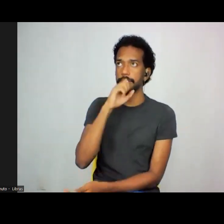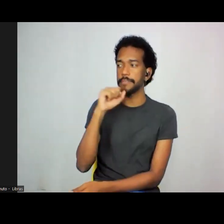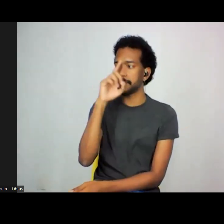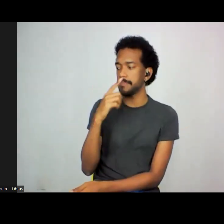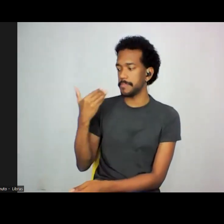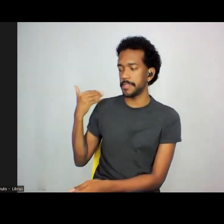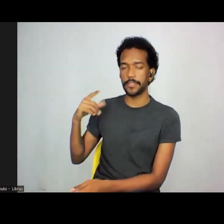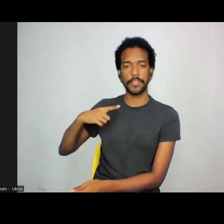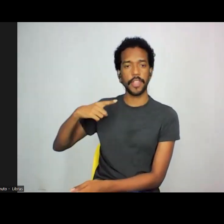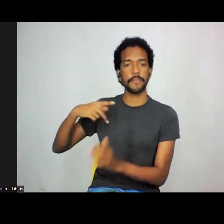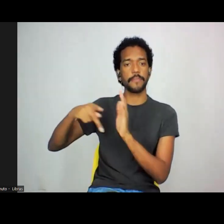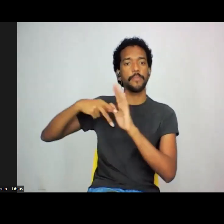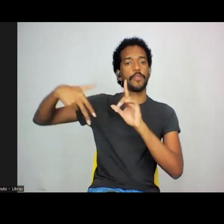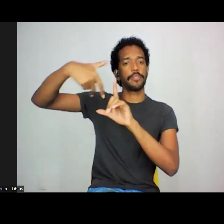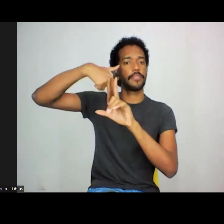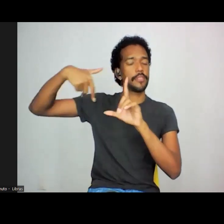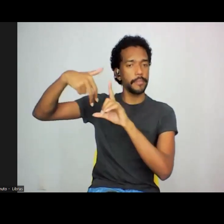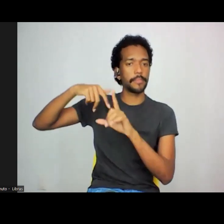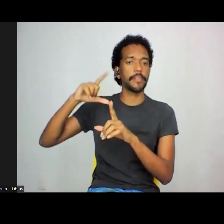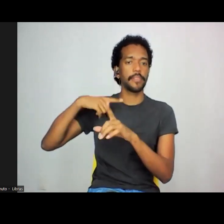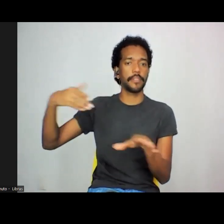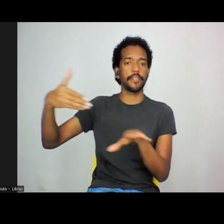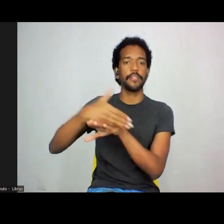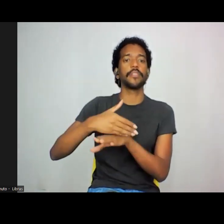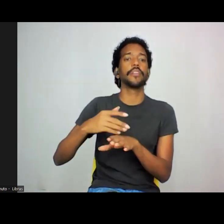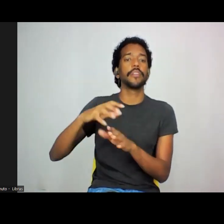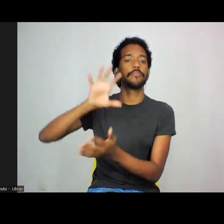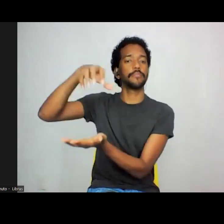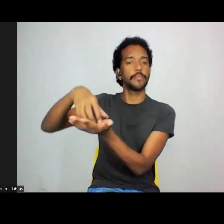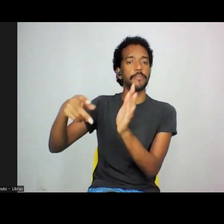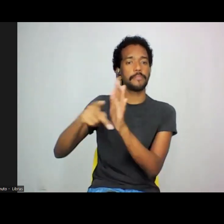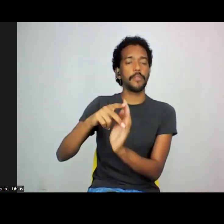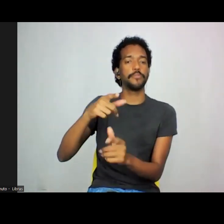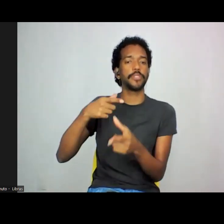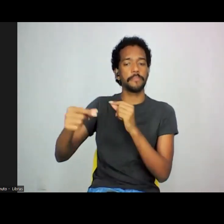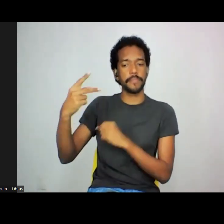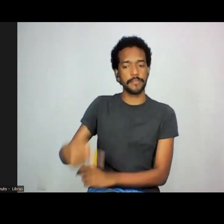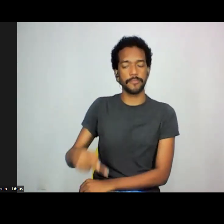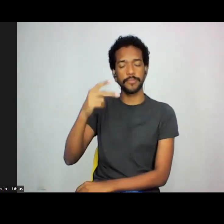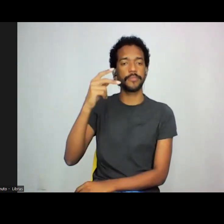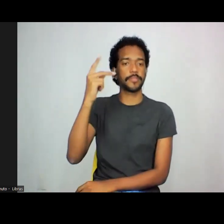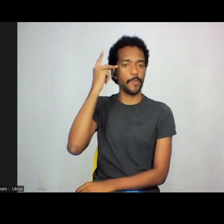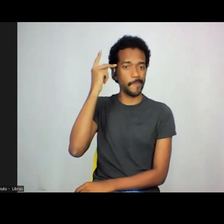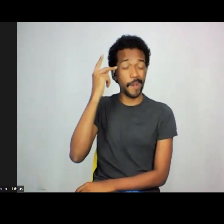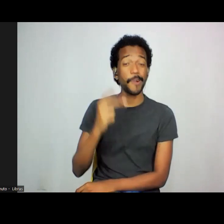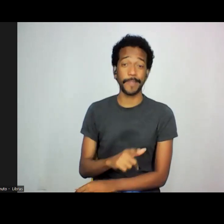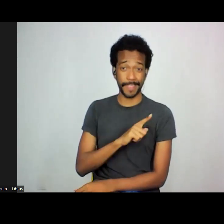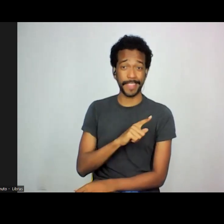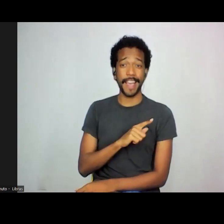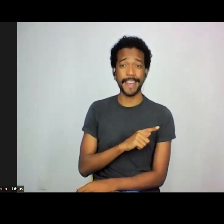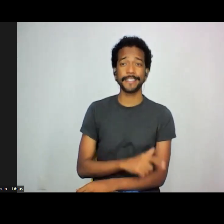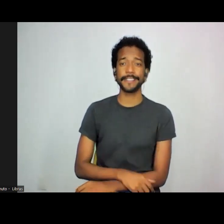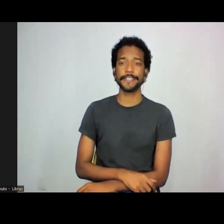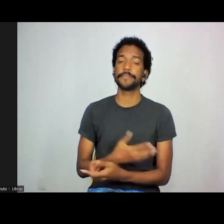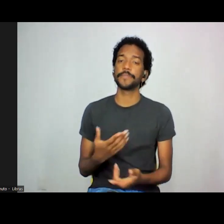de animes e teve a presença, por exemplo, do consul do Japão em São Paulo. Então, é uma coisa assim,